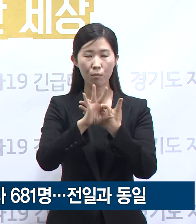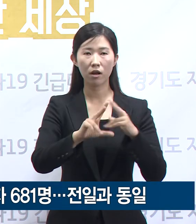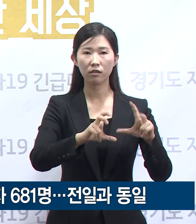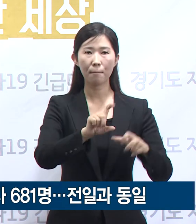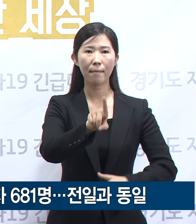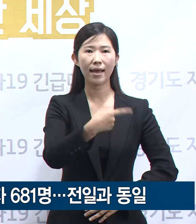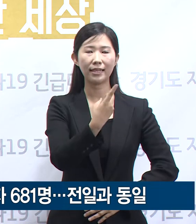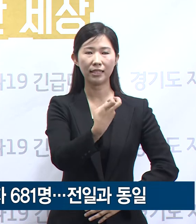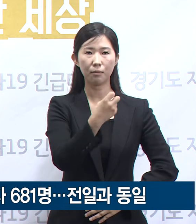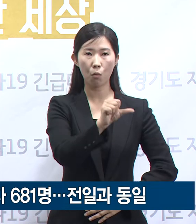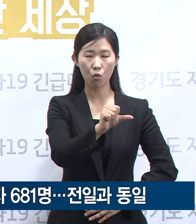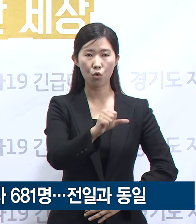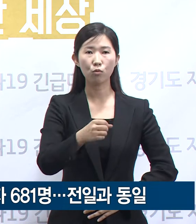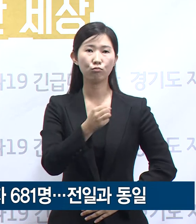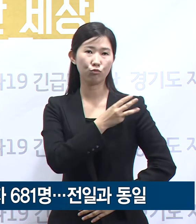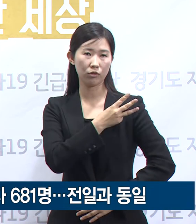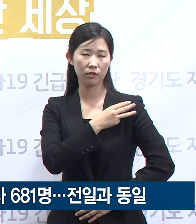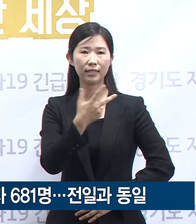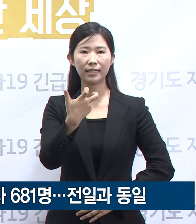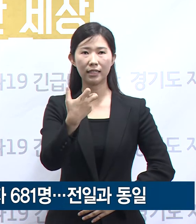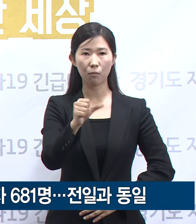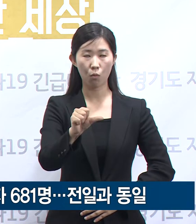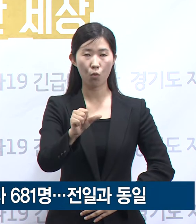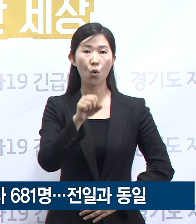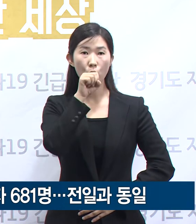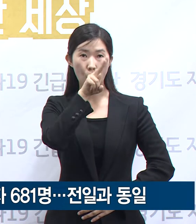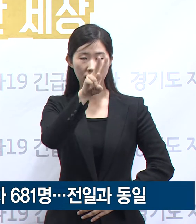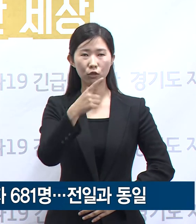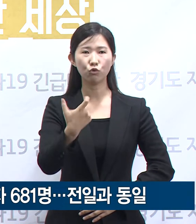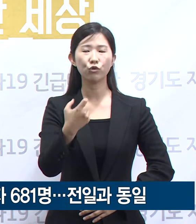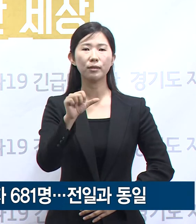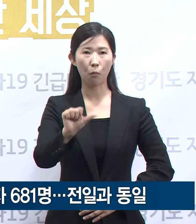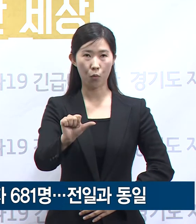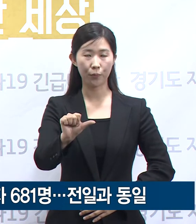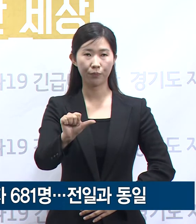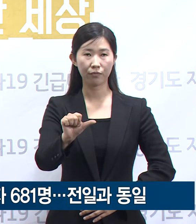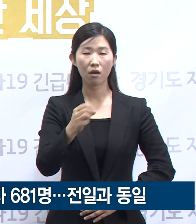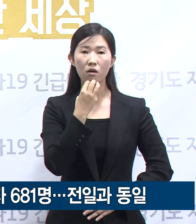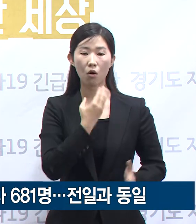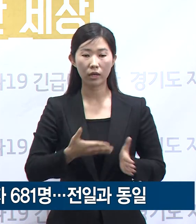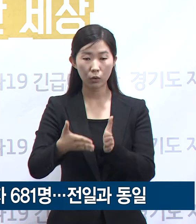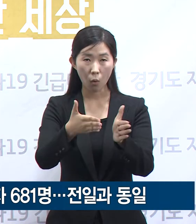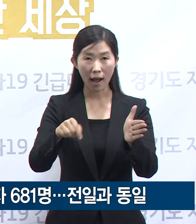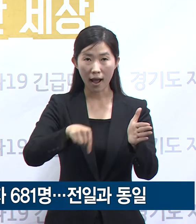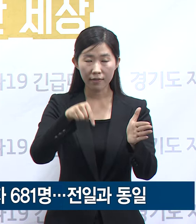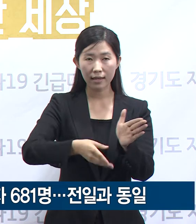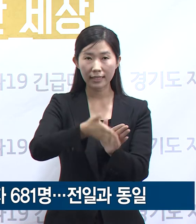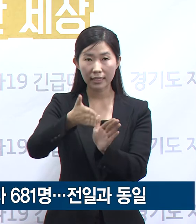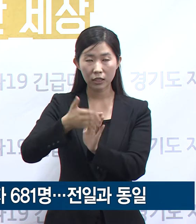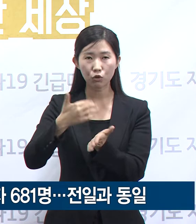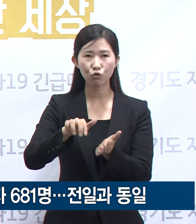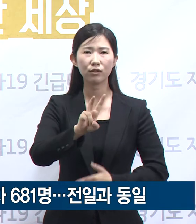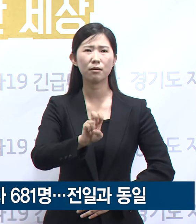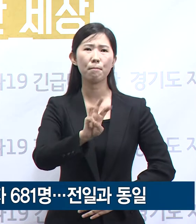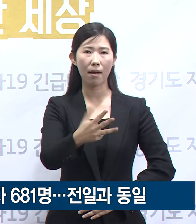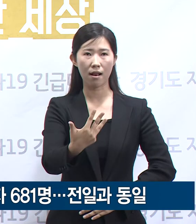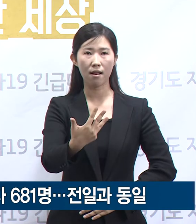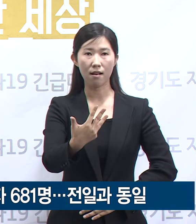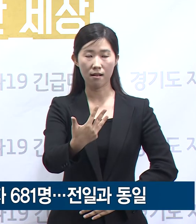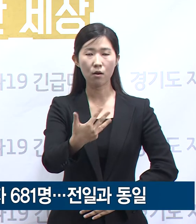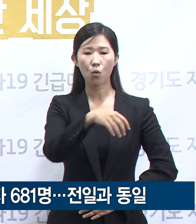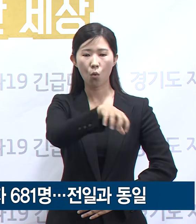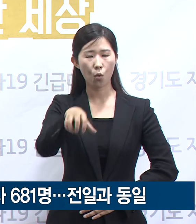126명, 부천시 75명, 용인시 65명 순으로 도내 28개 시군에서 확진자가 발생하였으며